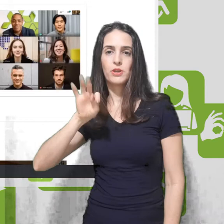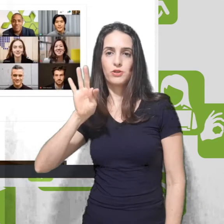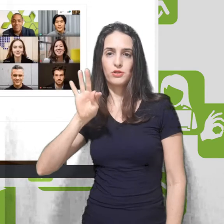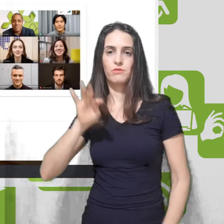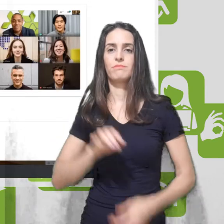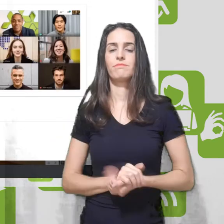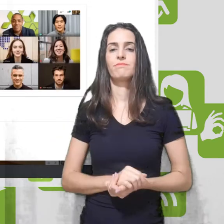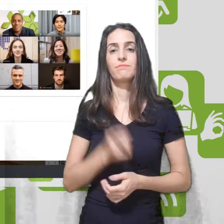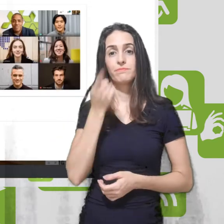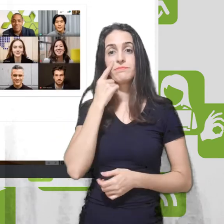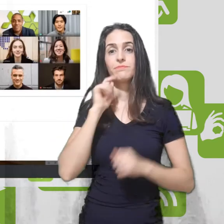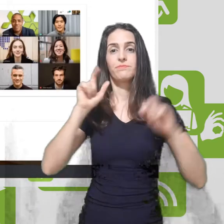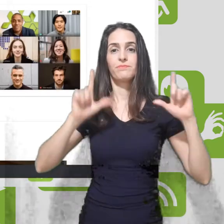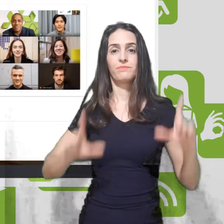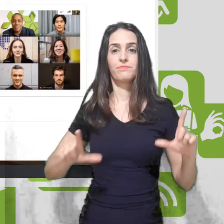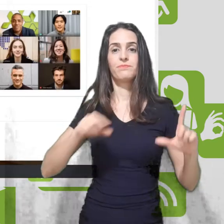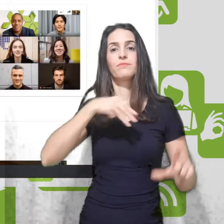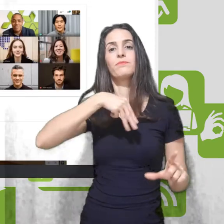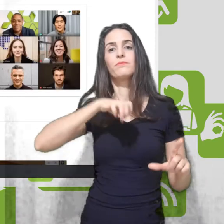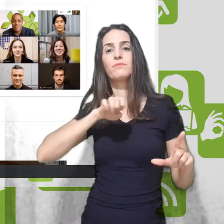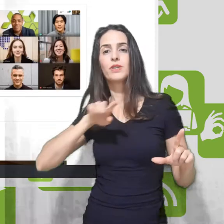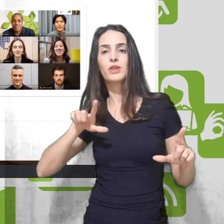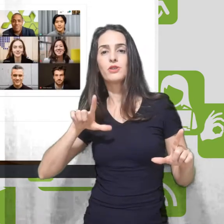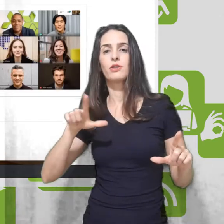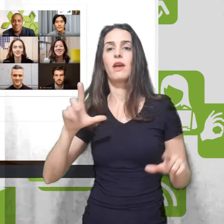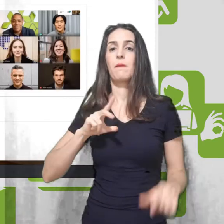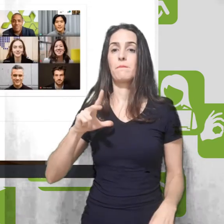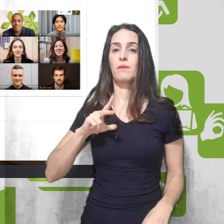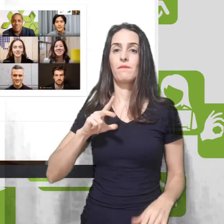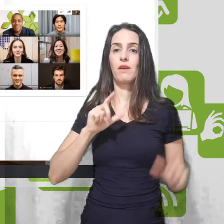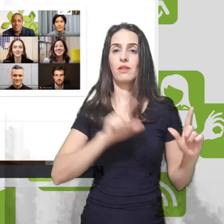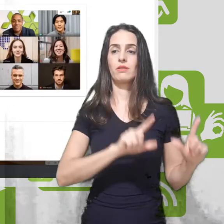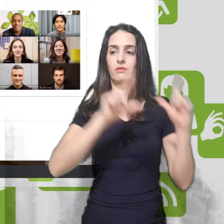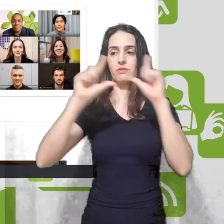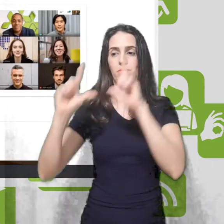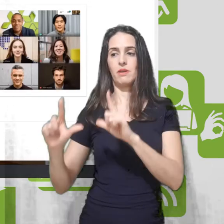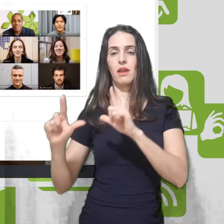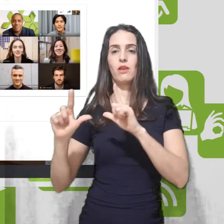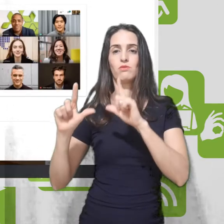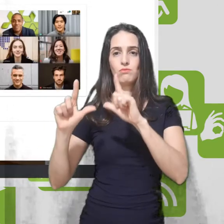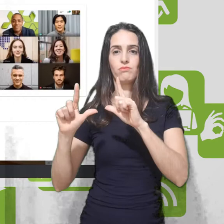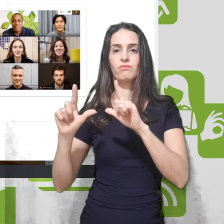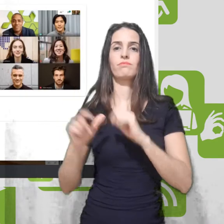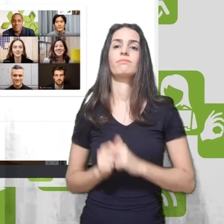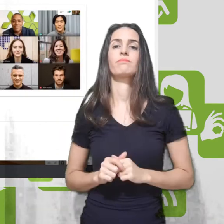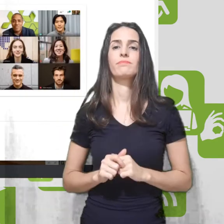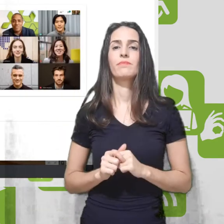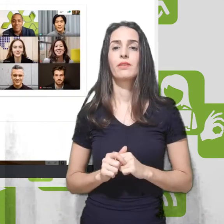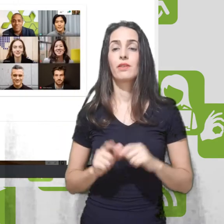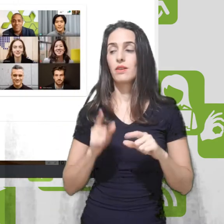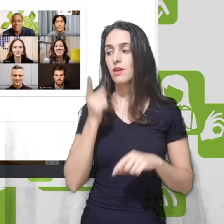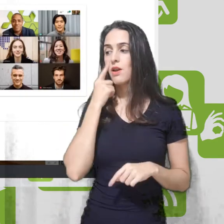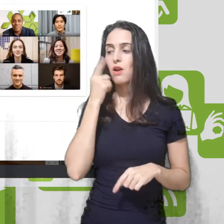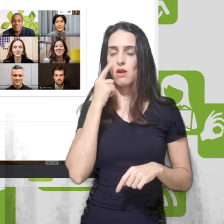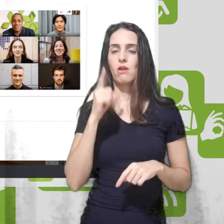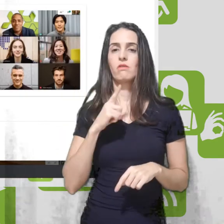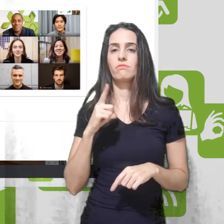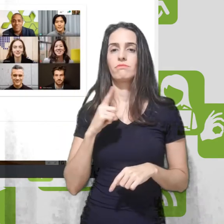Aqui eu estou na janela do Google Meet, numa guia privada para ficar separado. Mas você poderia